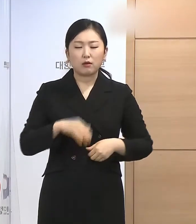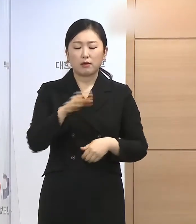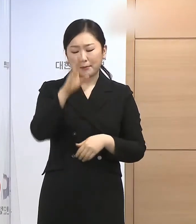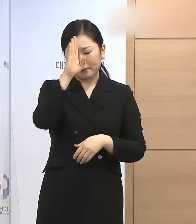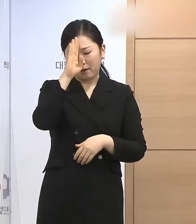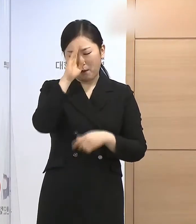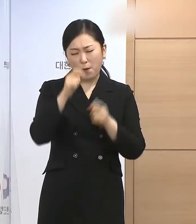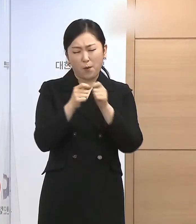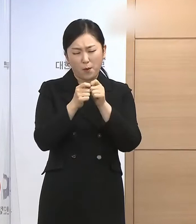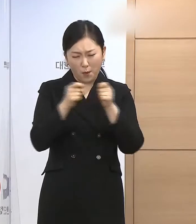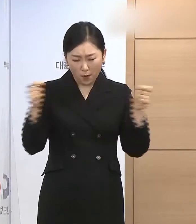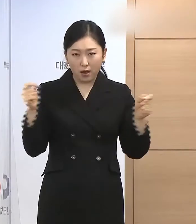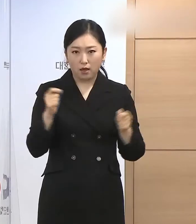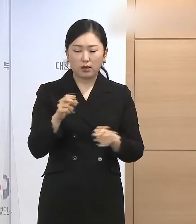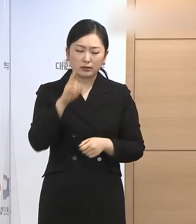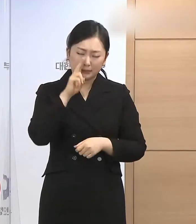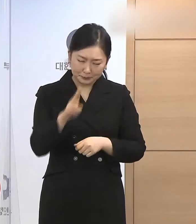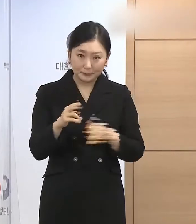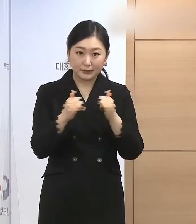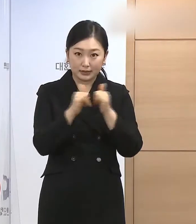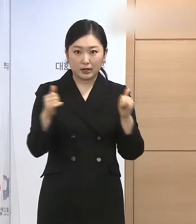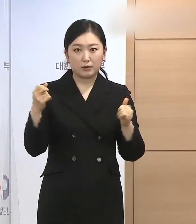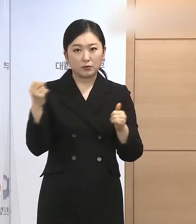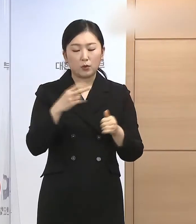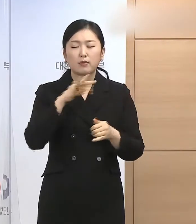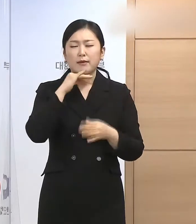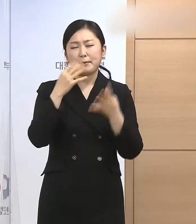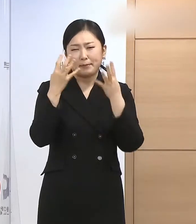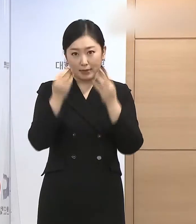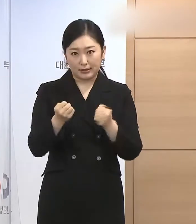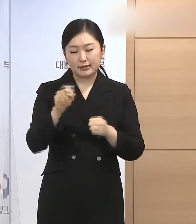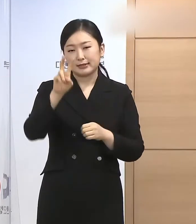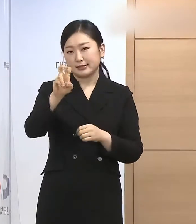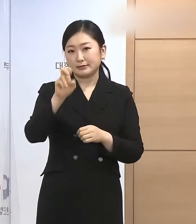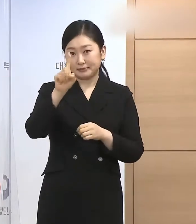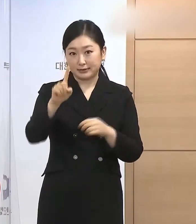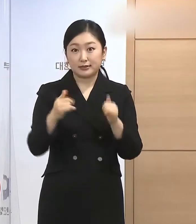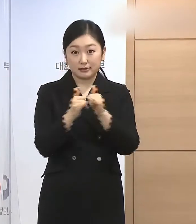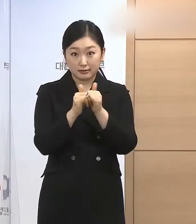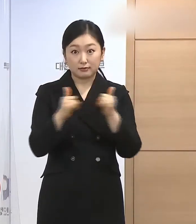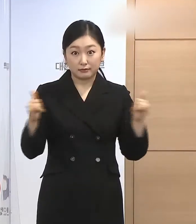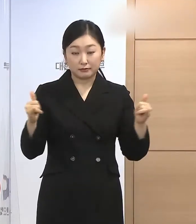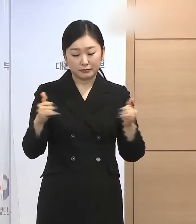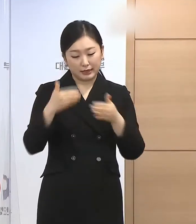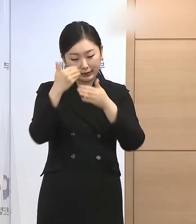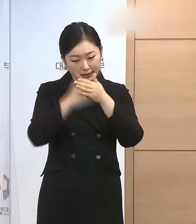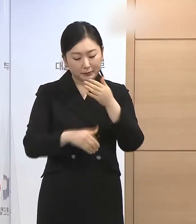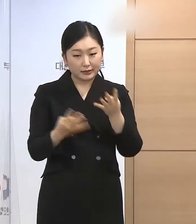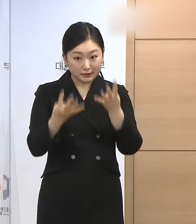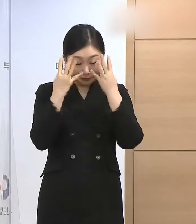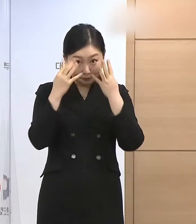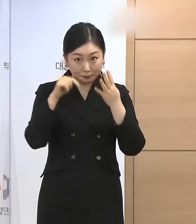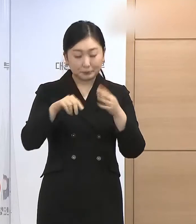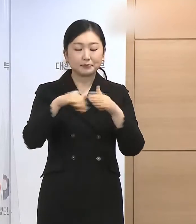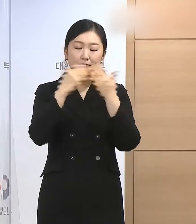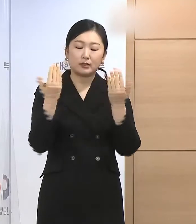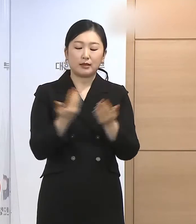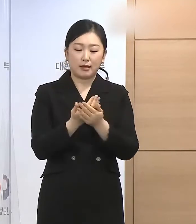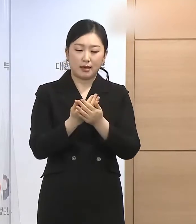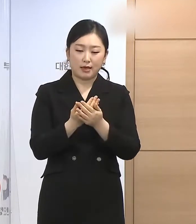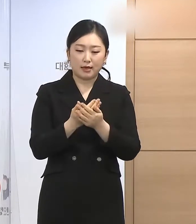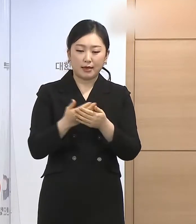정상적인 수용생활이 어려운 수용자 등 21명에 대해서도 남은 형의 집행을 면제하거나